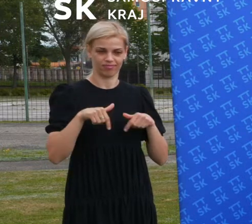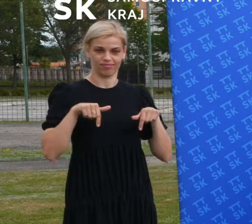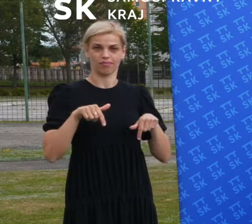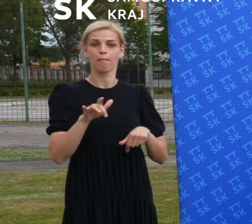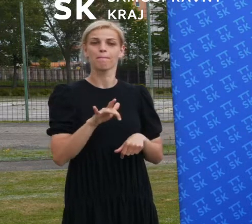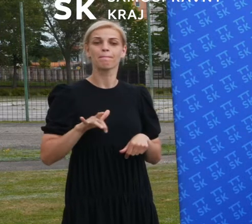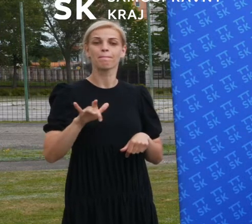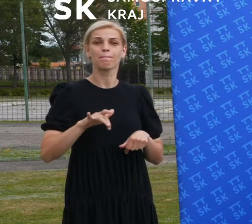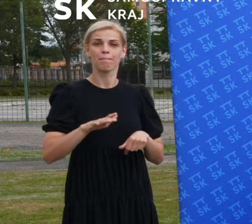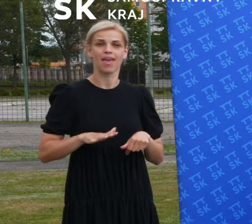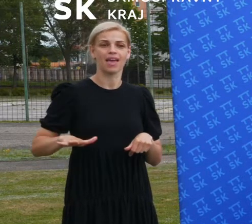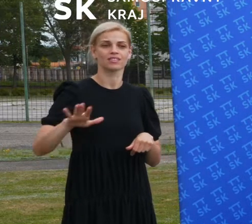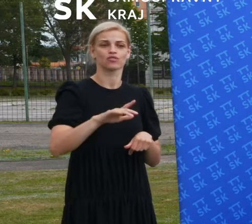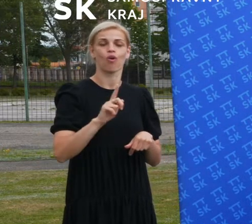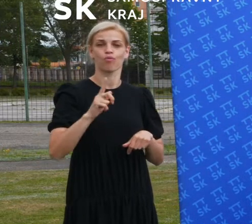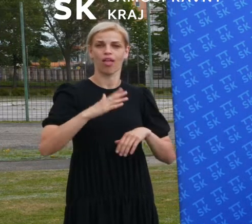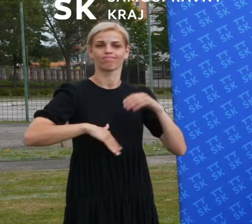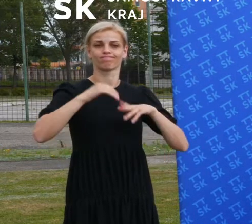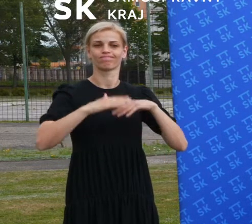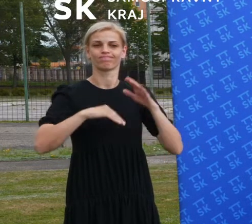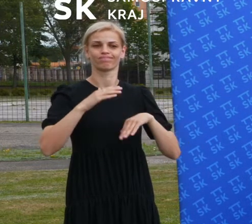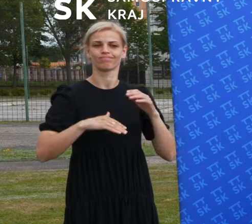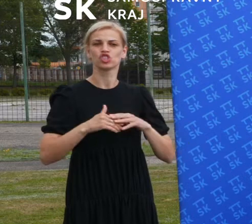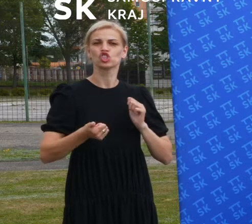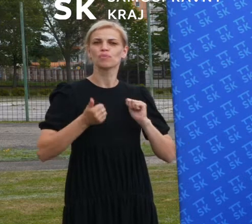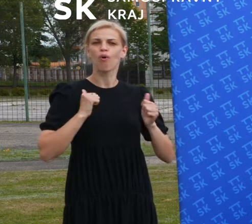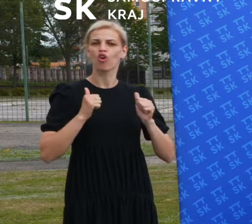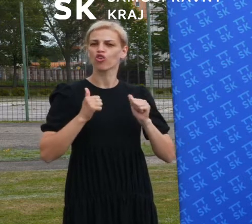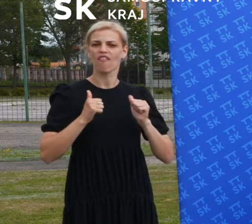má vyrásť jedna úžasná športová infraštruktúra.